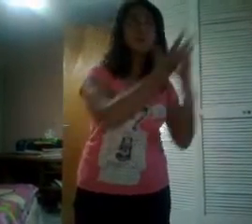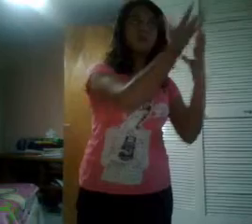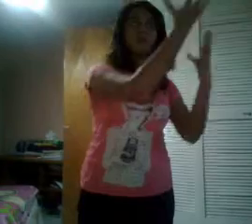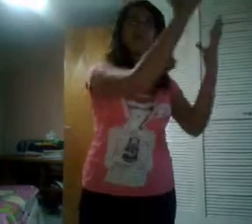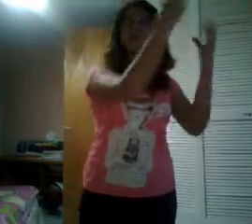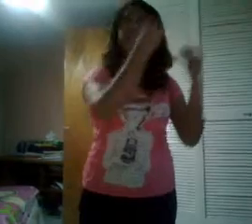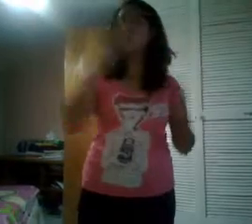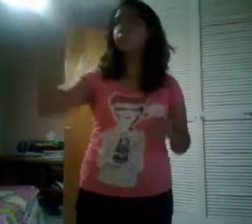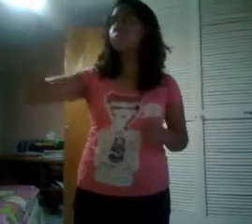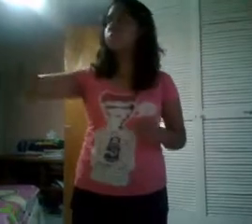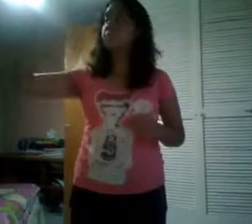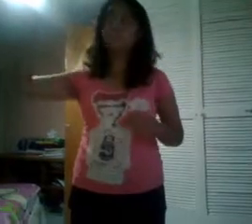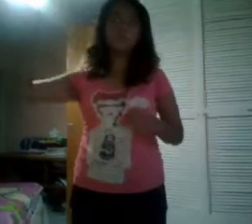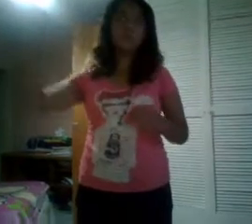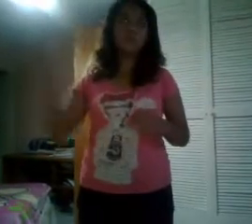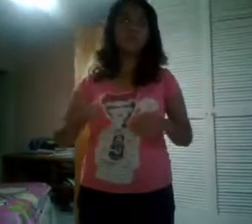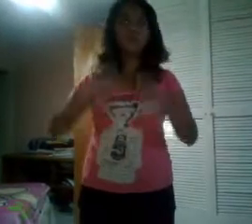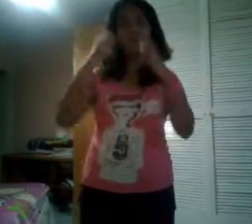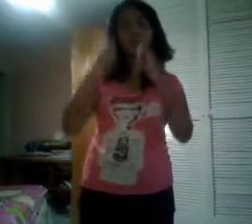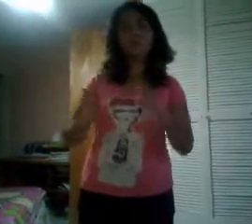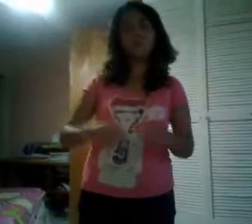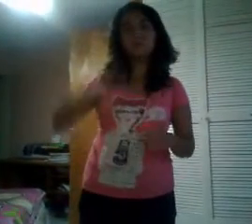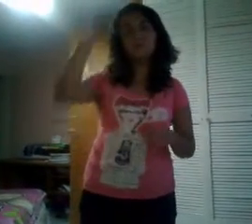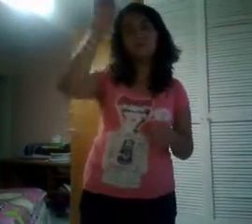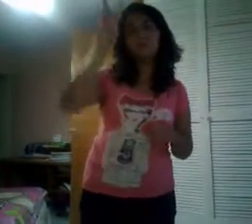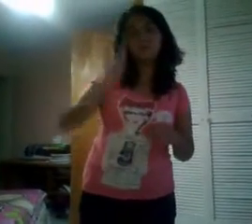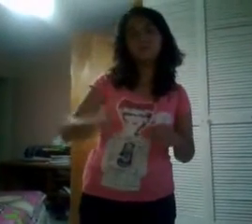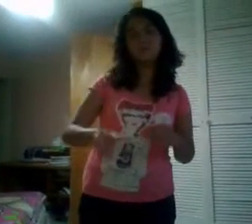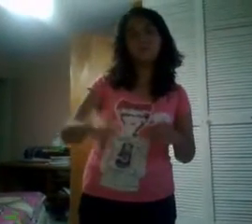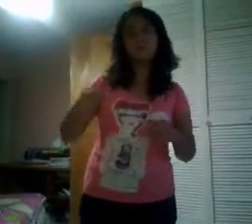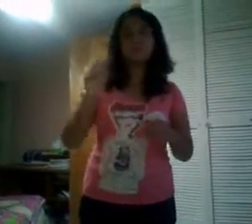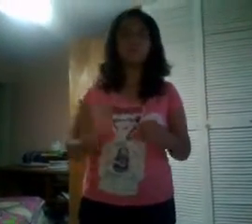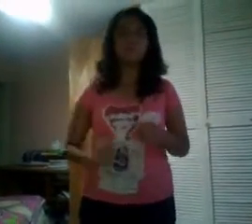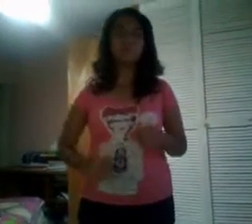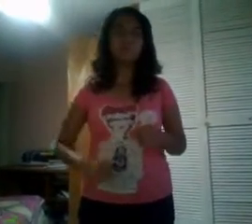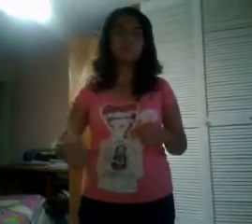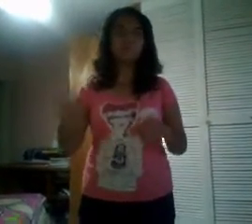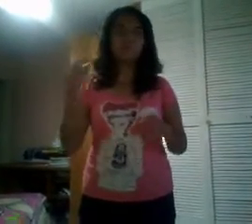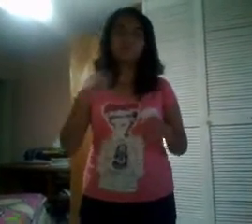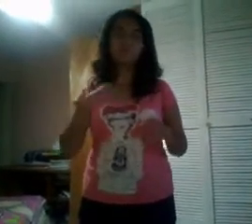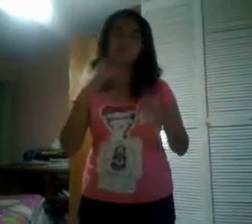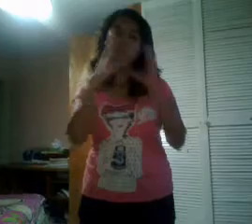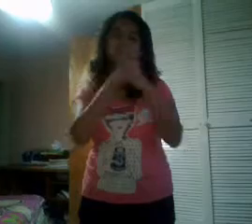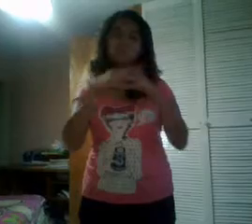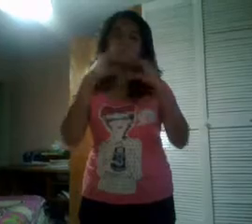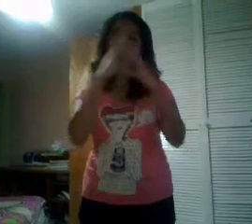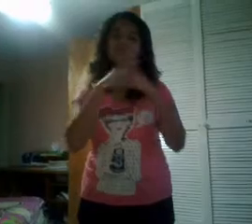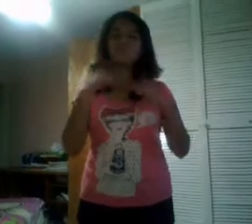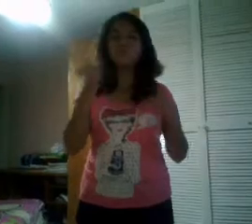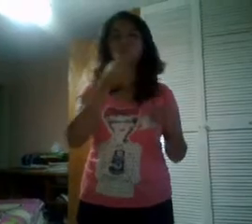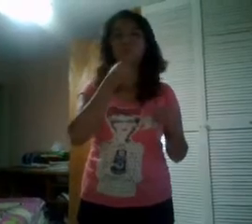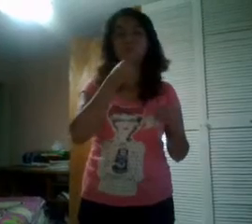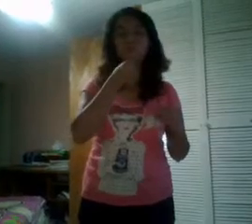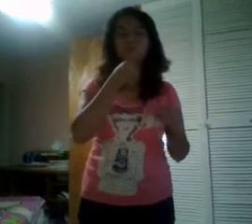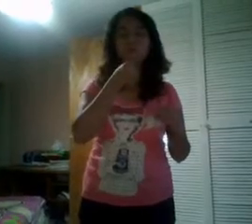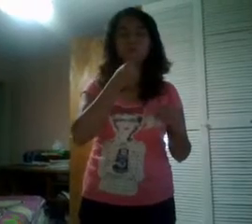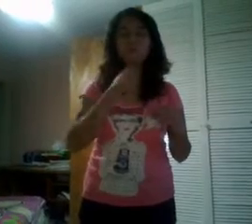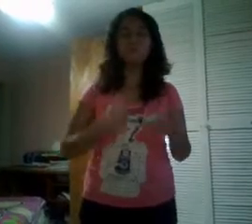ellos está la verdad. Y canten los niños que viven